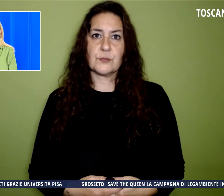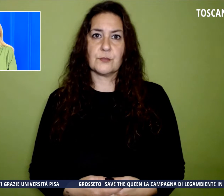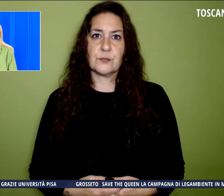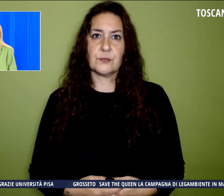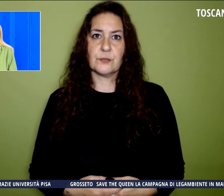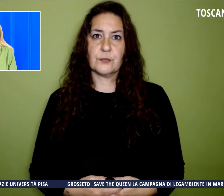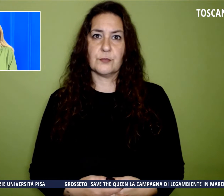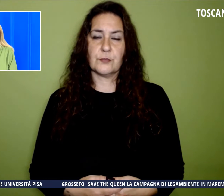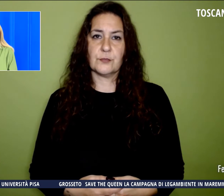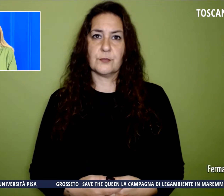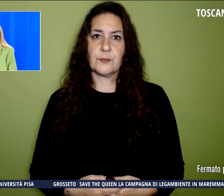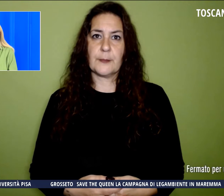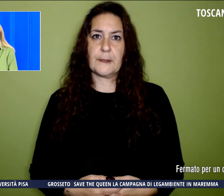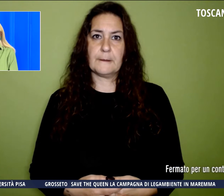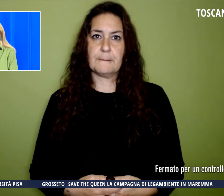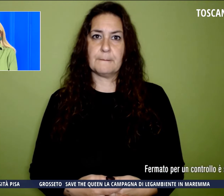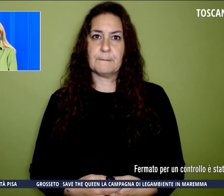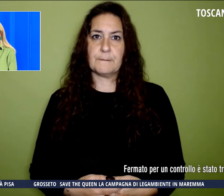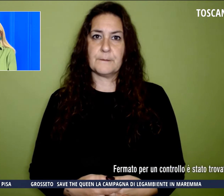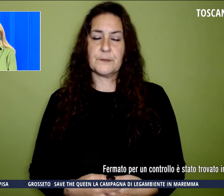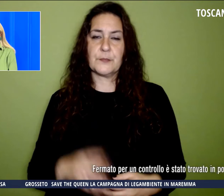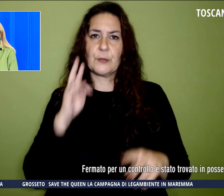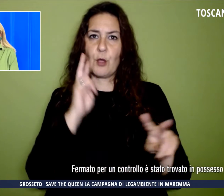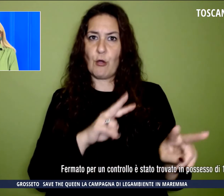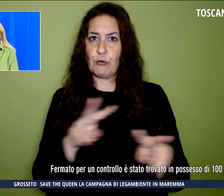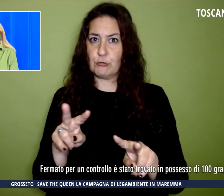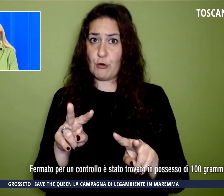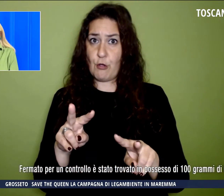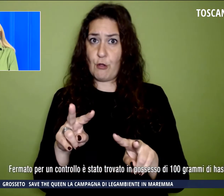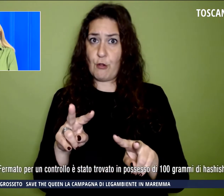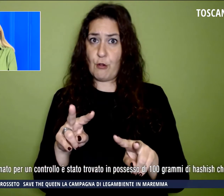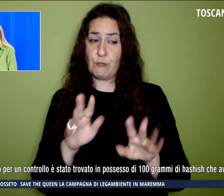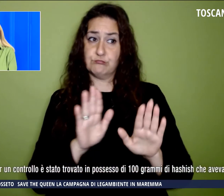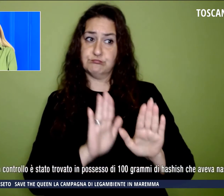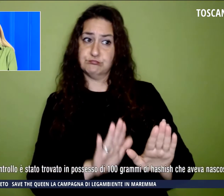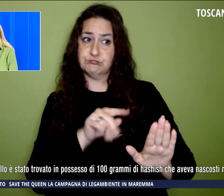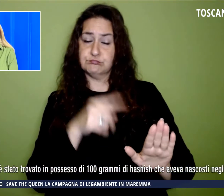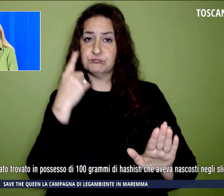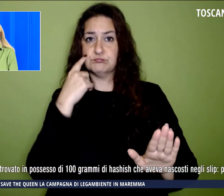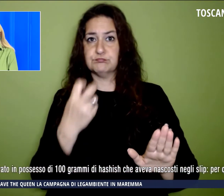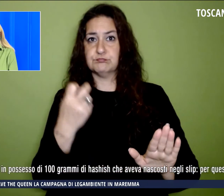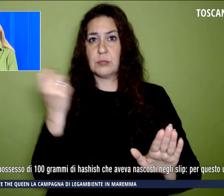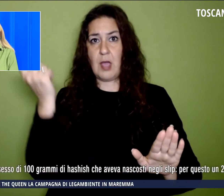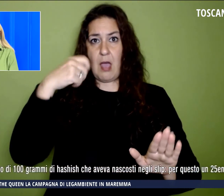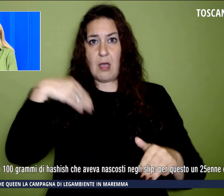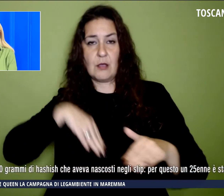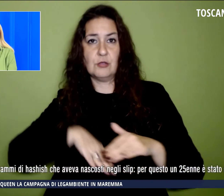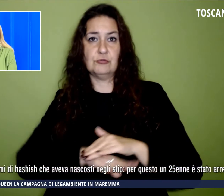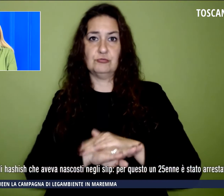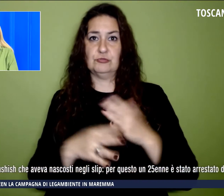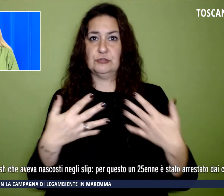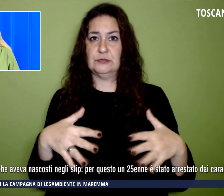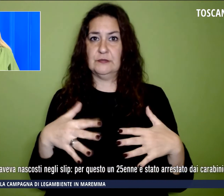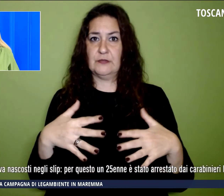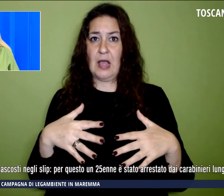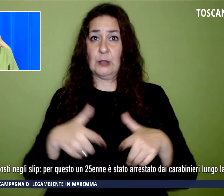Fermato per un controllo è stato trovato in possesso di Ashish che aveva nascosto negli slip. Per questo